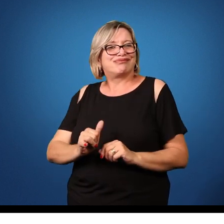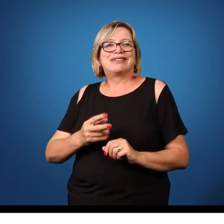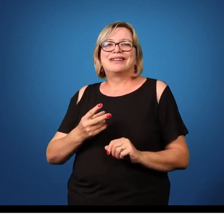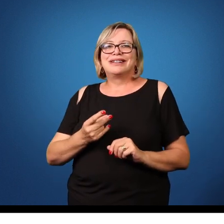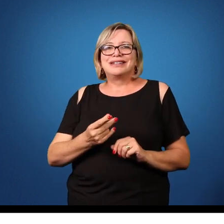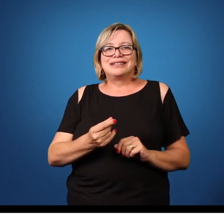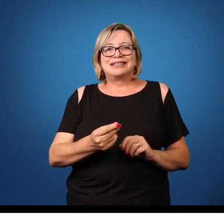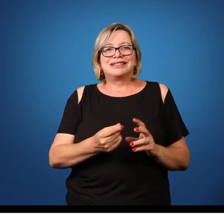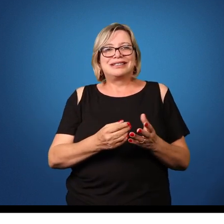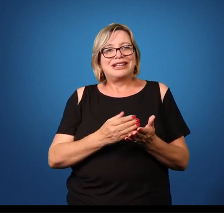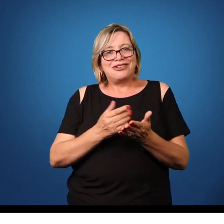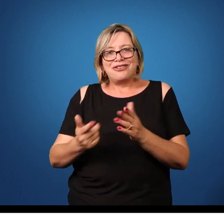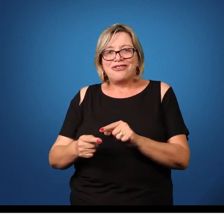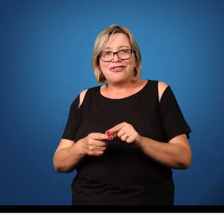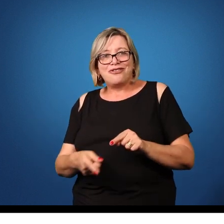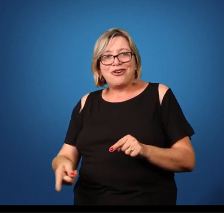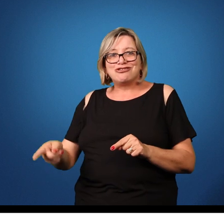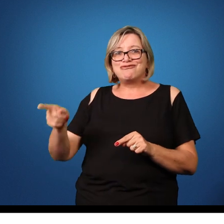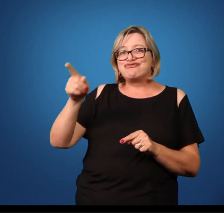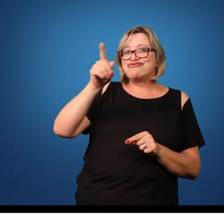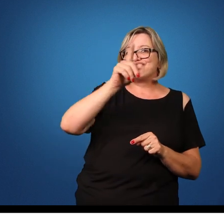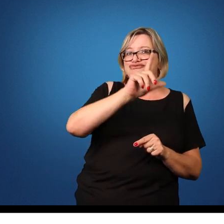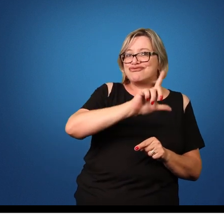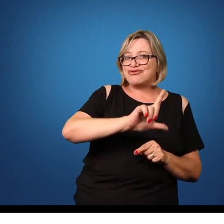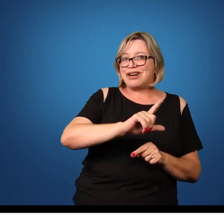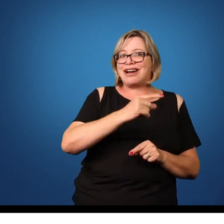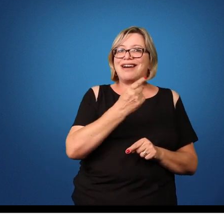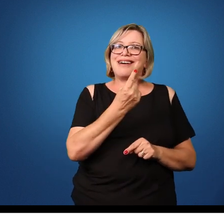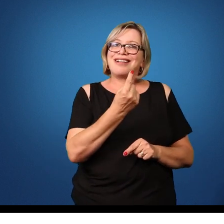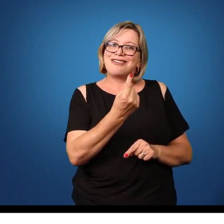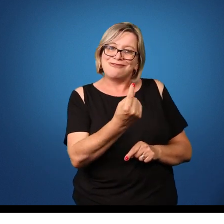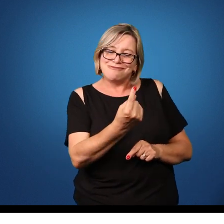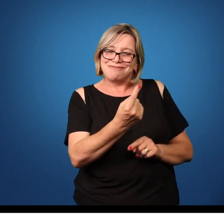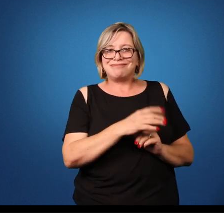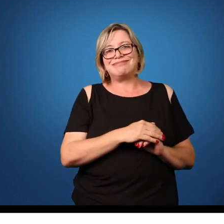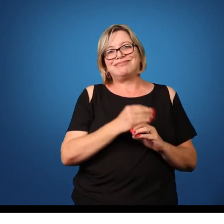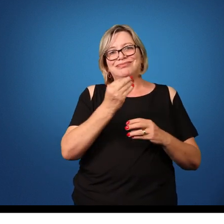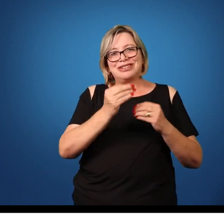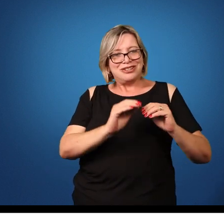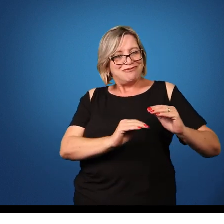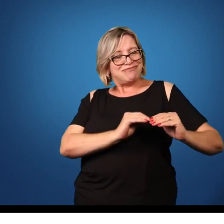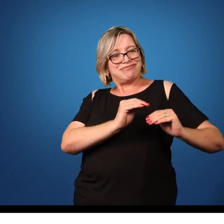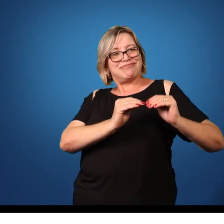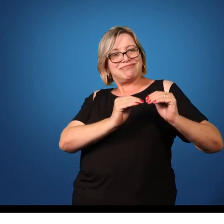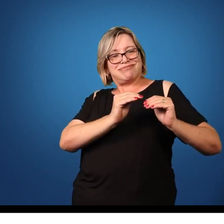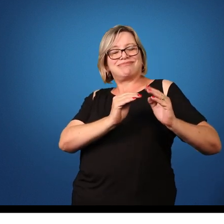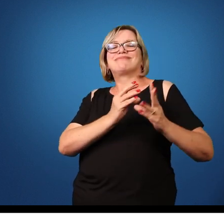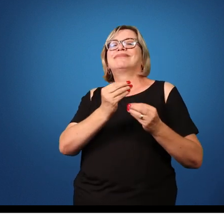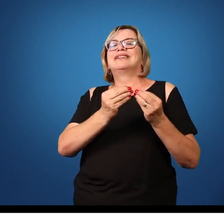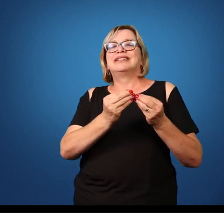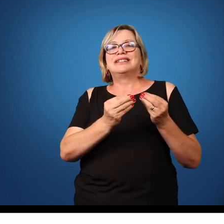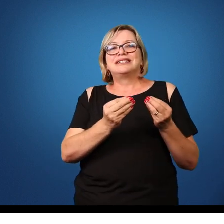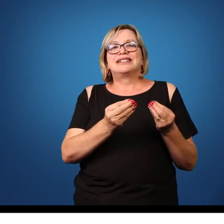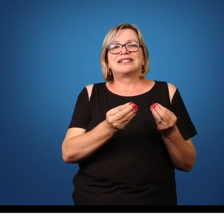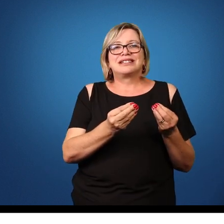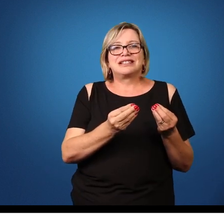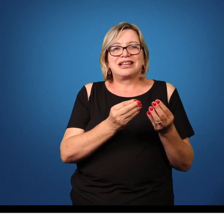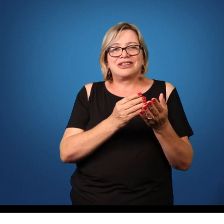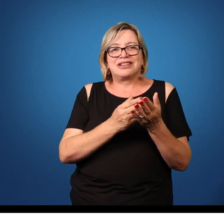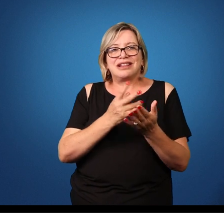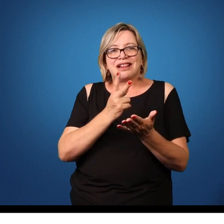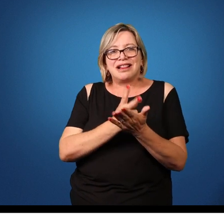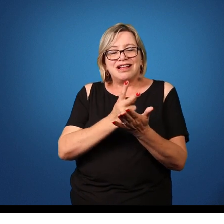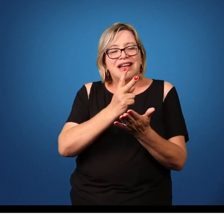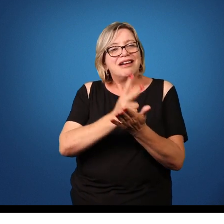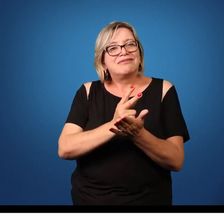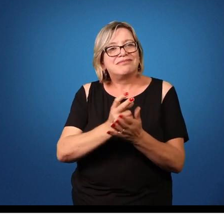eles estão no estágio 1, larva 1 do desenvolvimento, e com condições